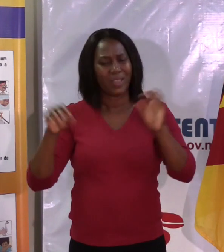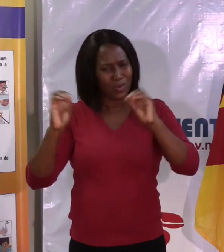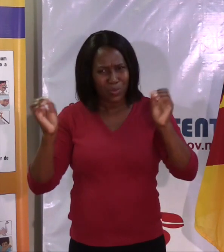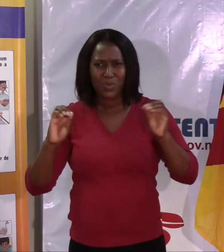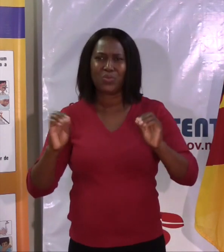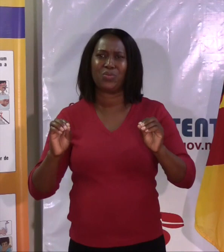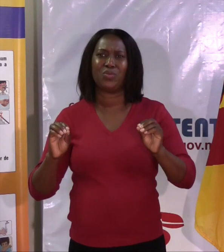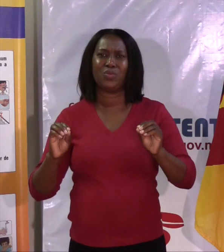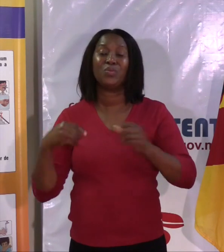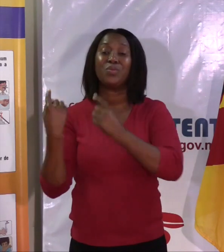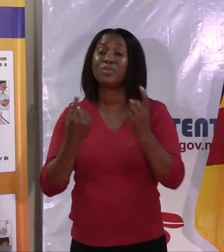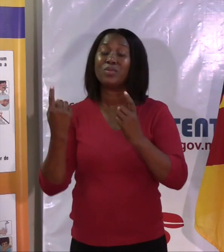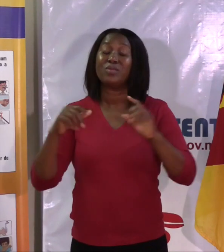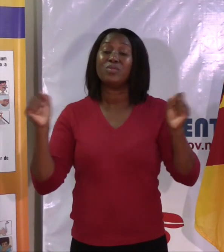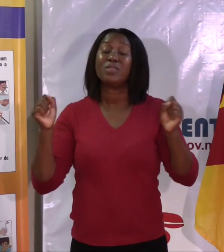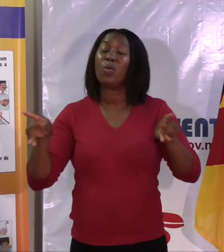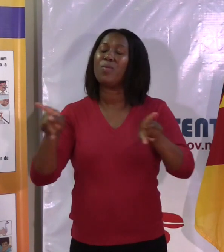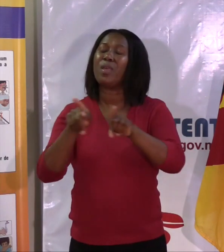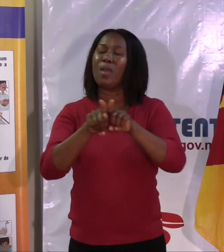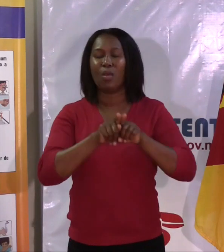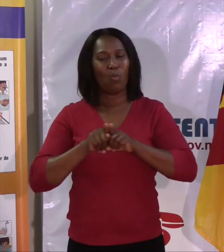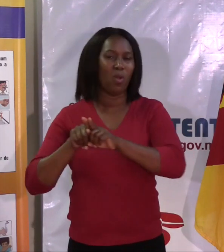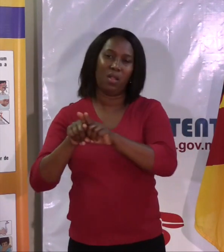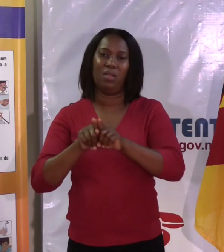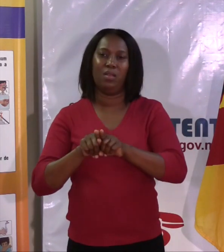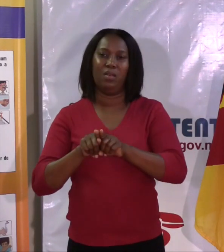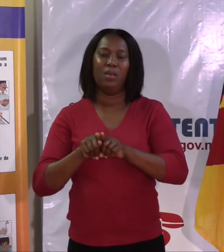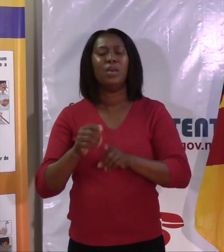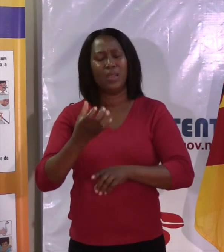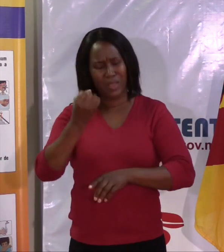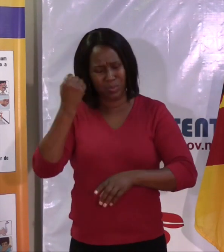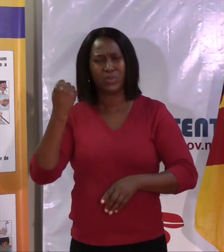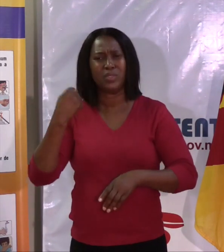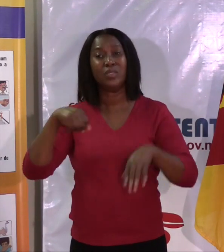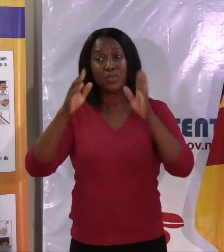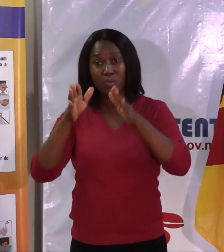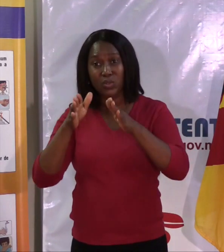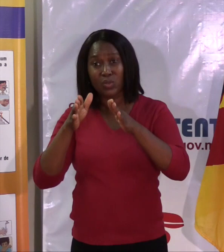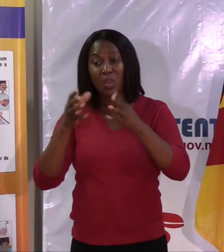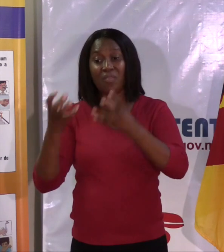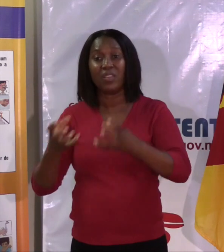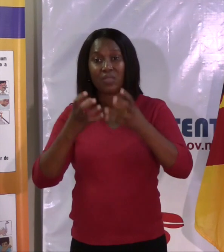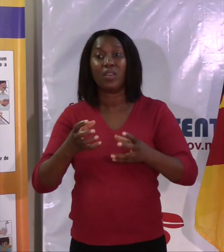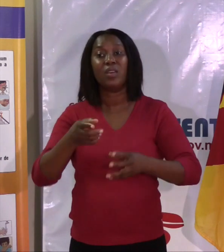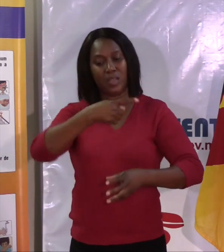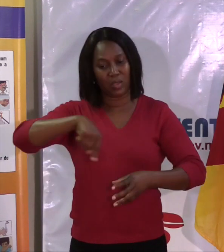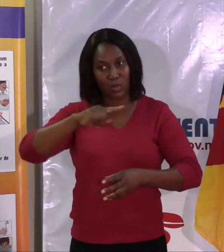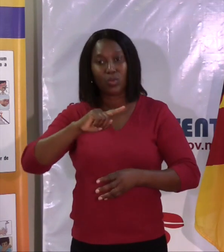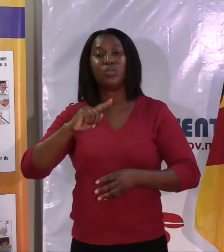saúde que a gente tem. Tentamos reforçar? Sim, tentamos reforçar. Há possibilidade das pessoas de escaparem? Nós nos conhecemos, moçambicanos. Claro